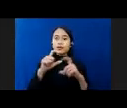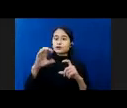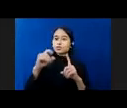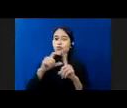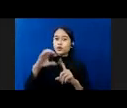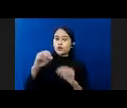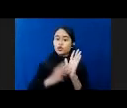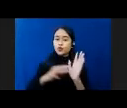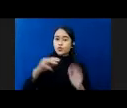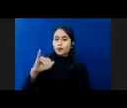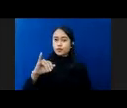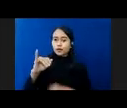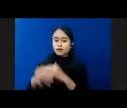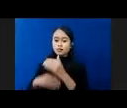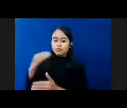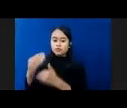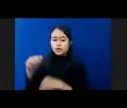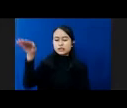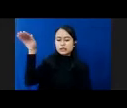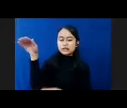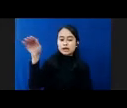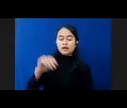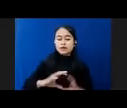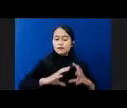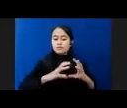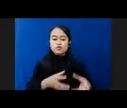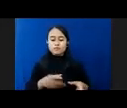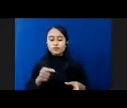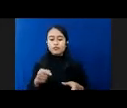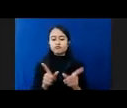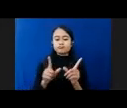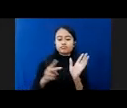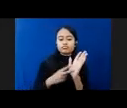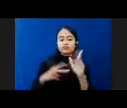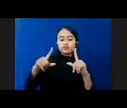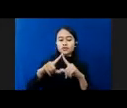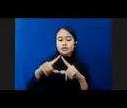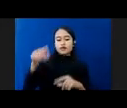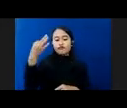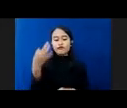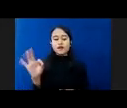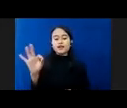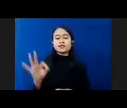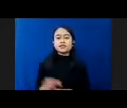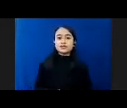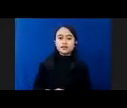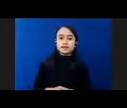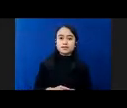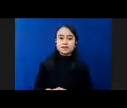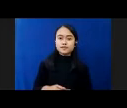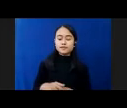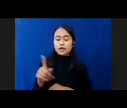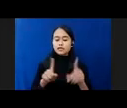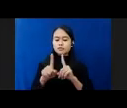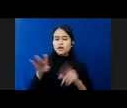Grooming Oleh Warga Negara Perancis 350 Anak Menjadi Korban Selama 5 Tahun Dan Dari Sebelas Anak Korban Yang Kami Asesmen